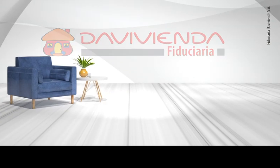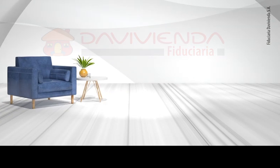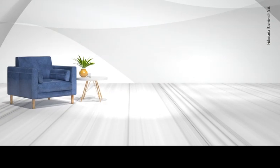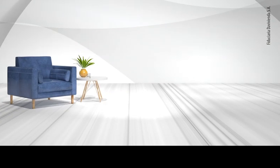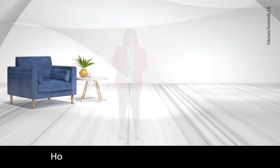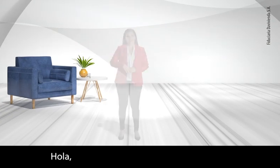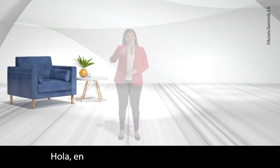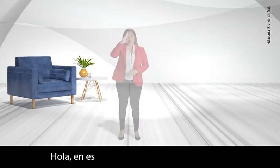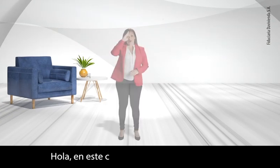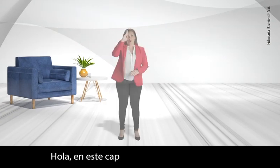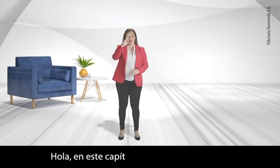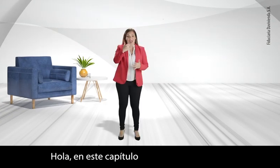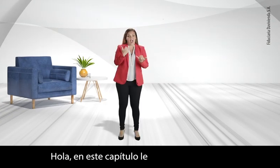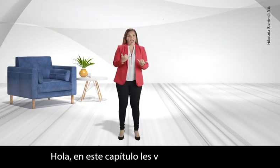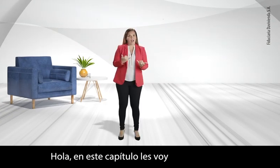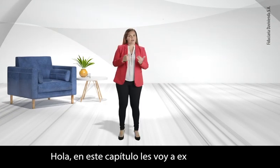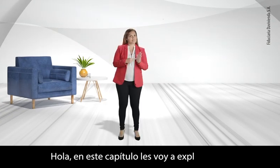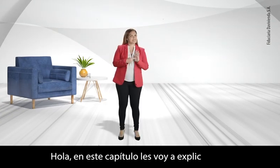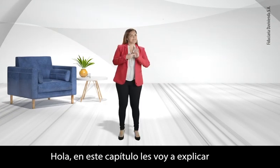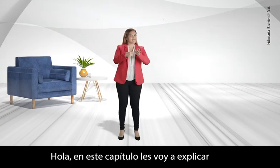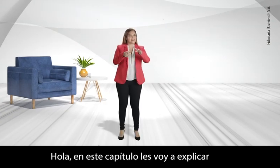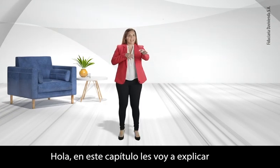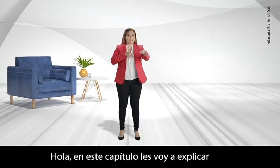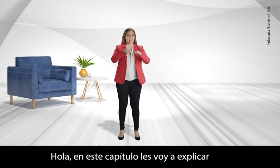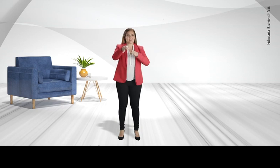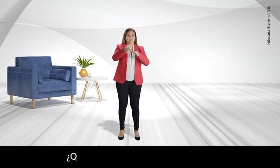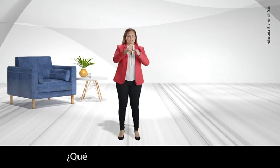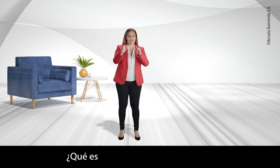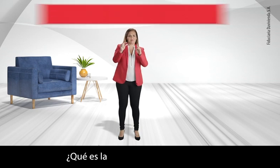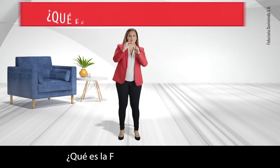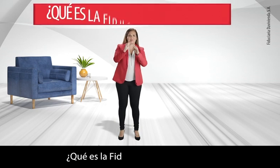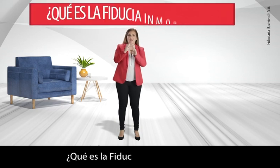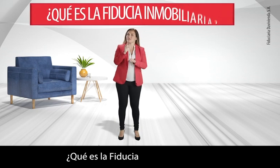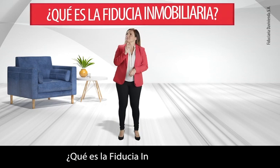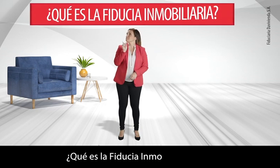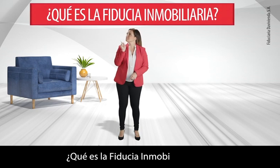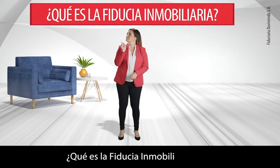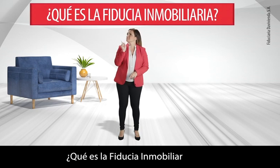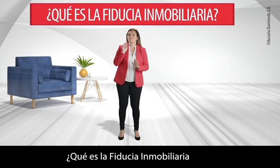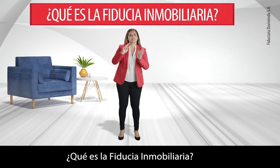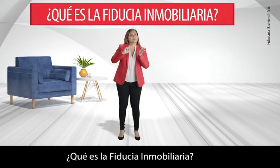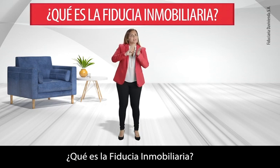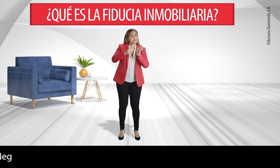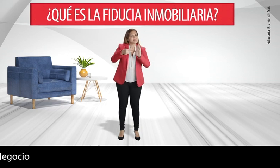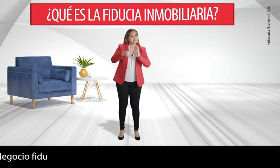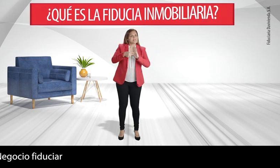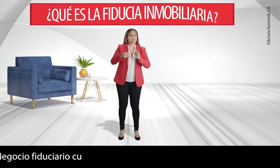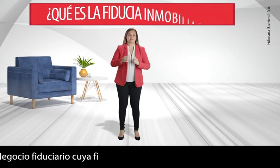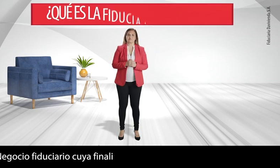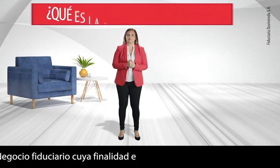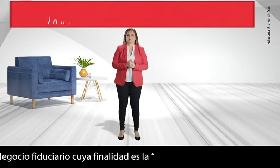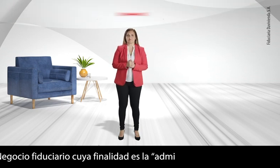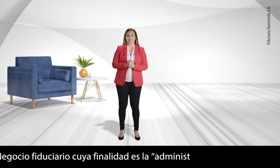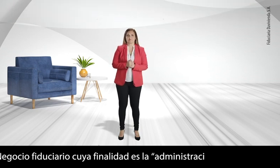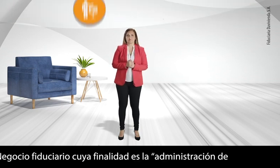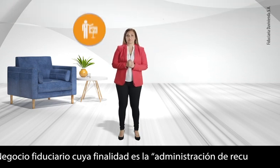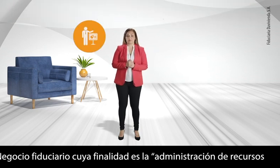Hola, en este capítulo les voy a explicar qué es la fiducia inmobiliaria, negocio fiduciario,